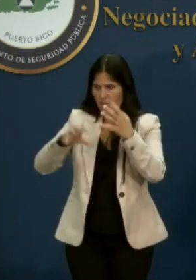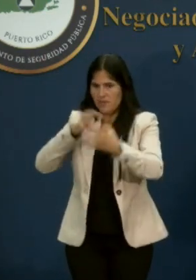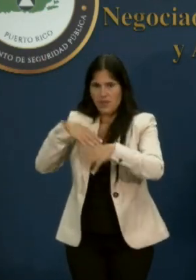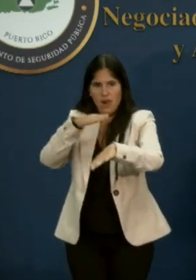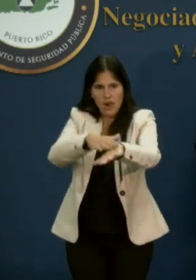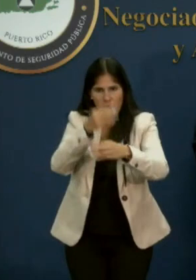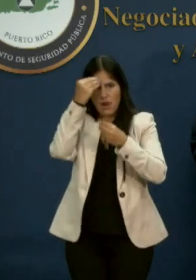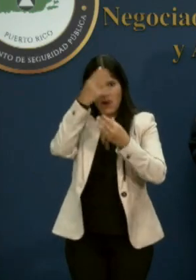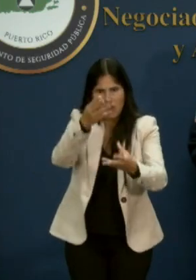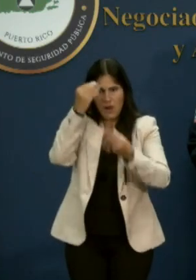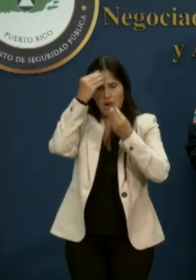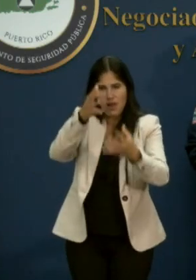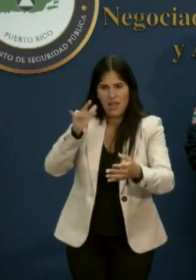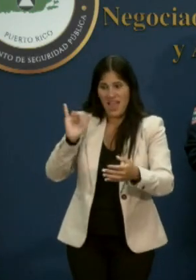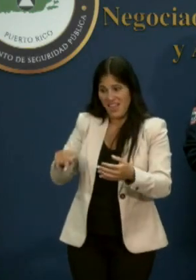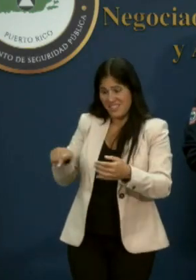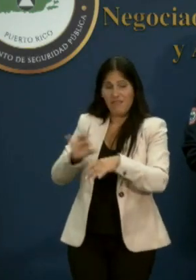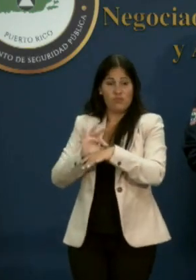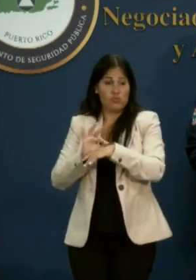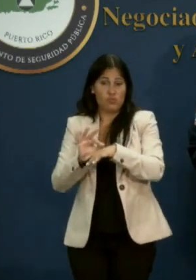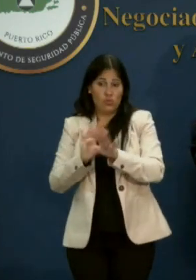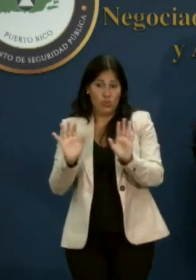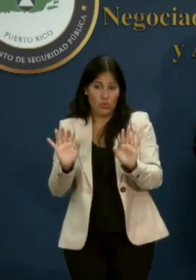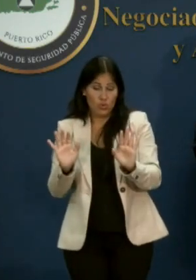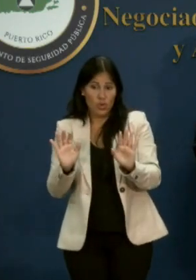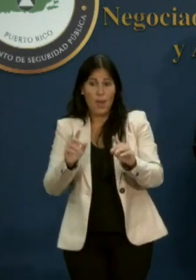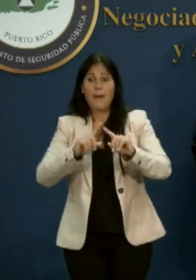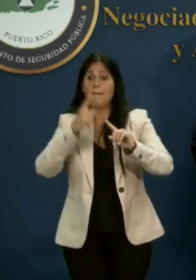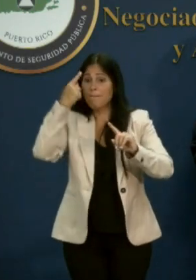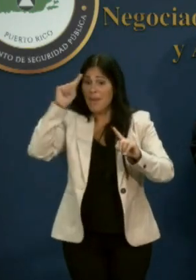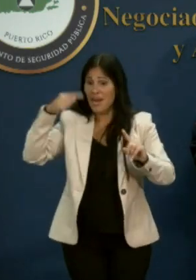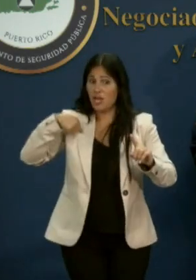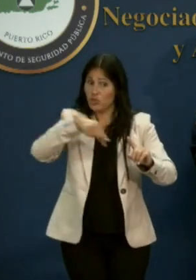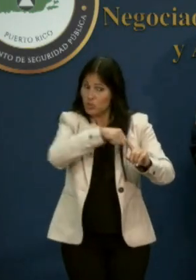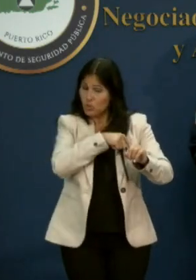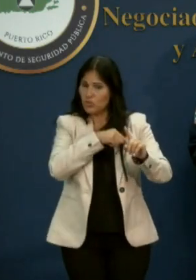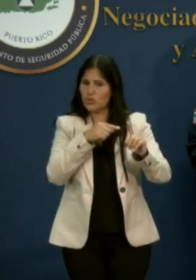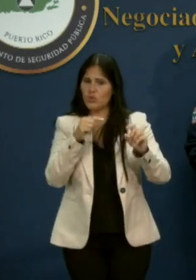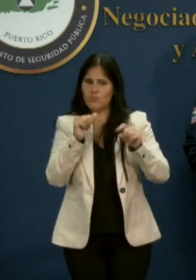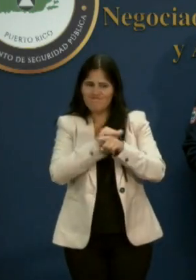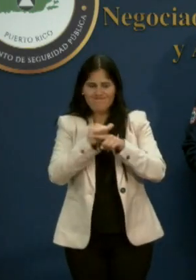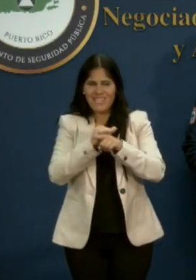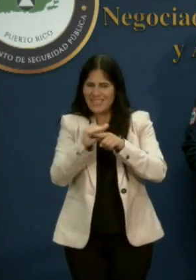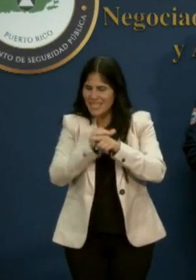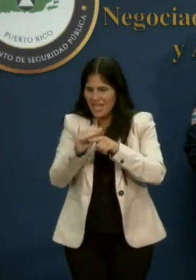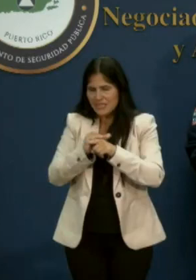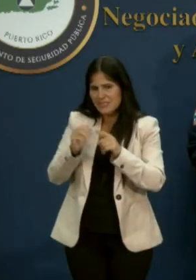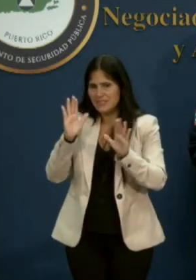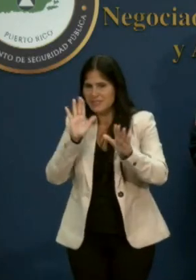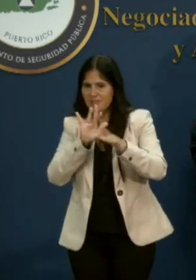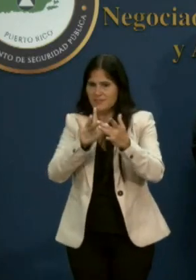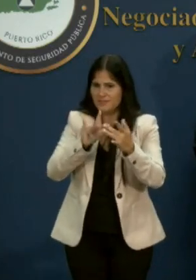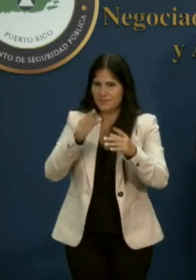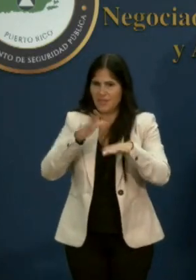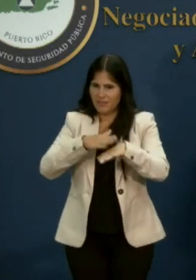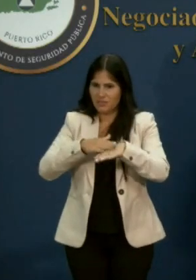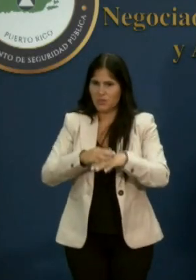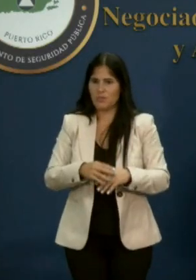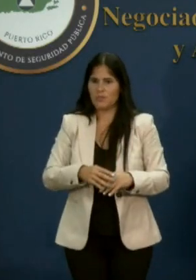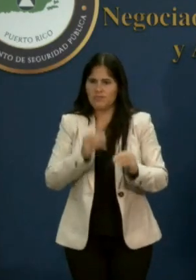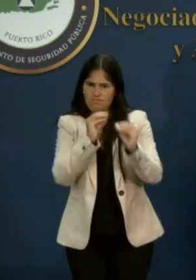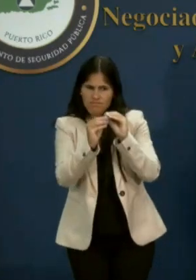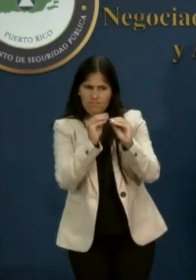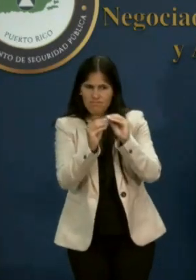pues sirven para aceitar la maquinaria y ajustar todo lo que hay que